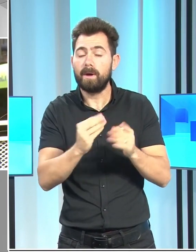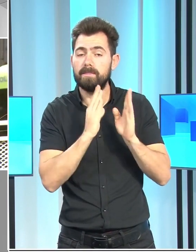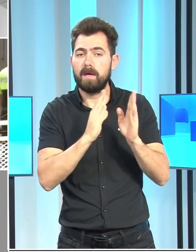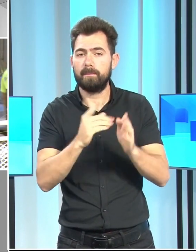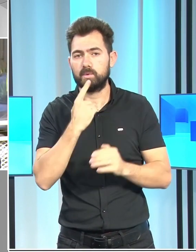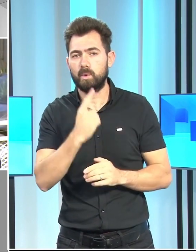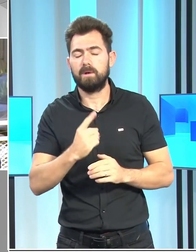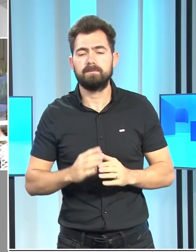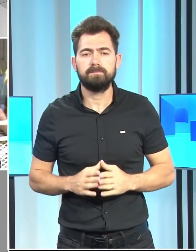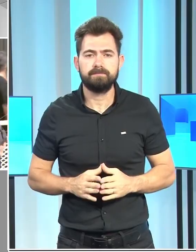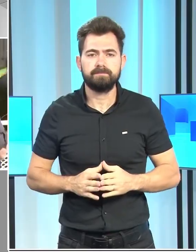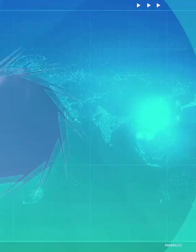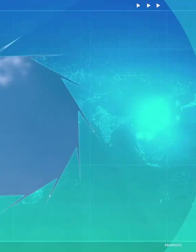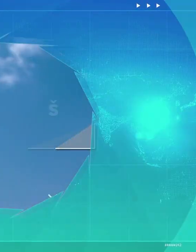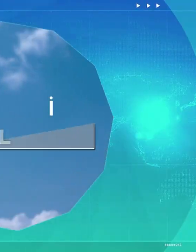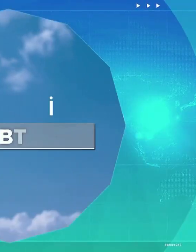de vurgulandı.